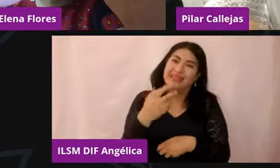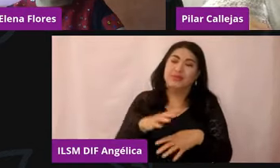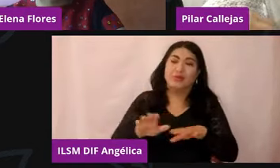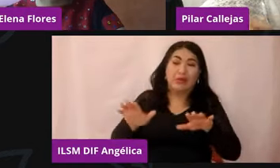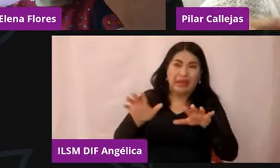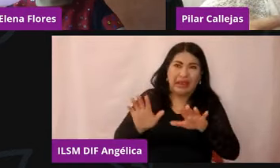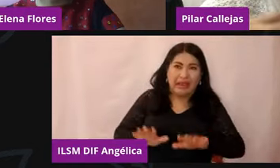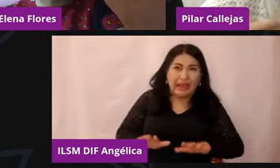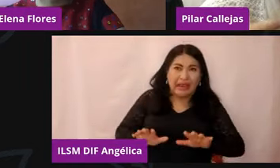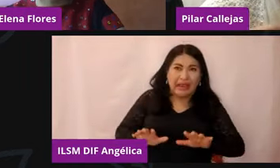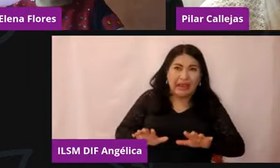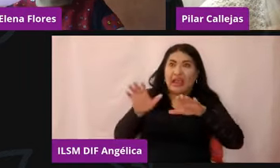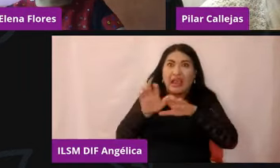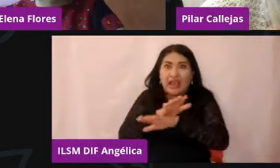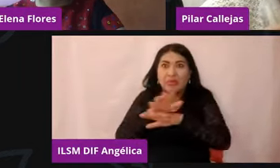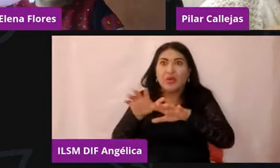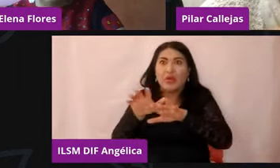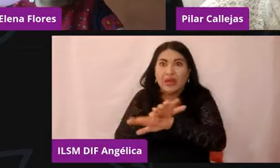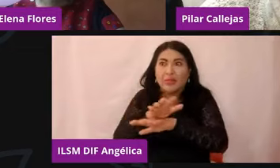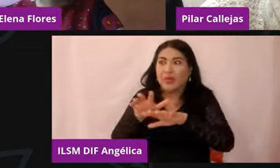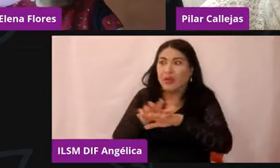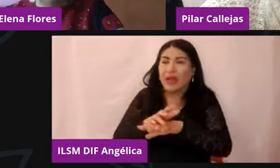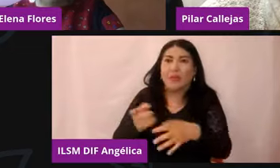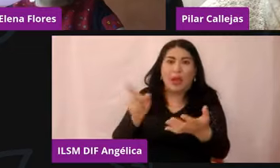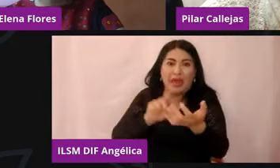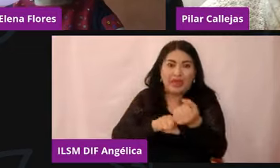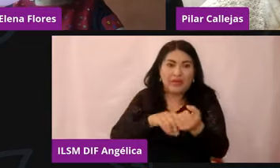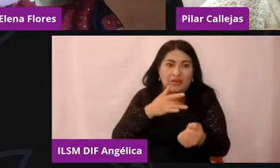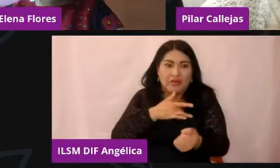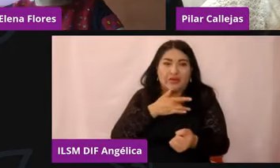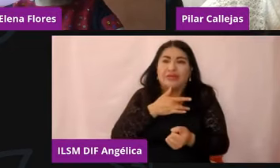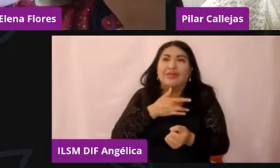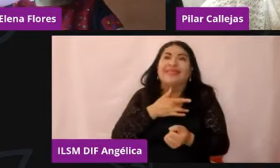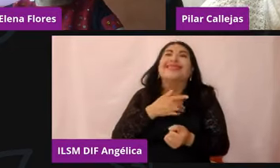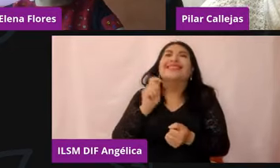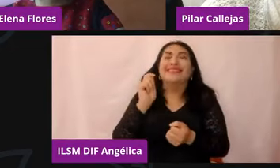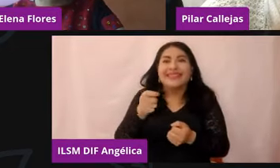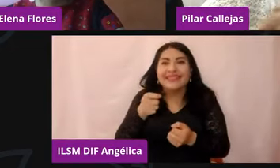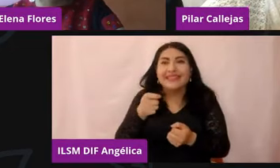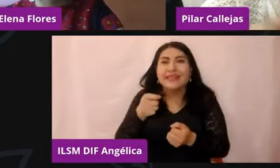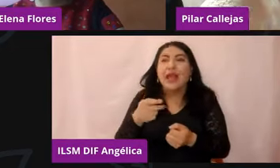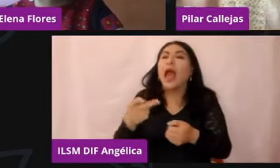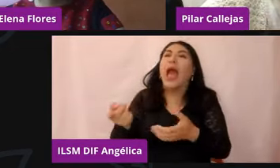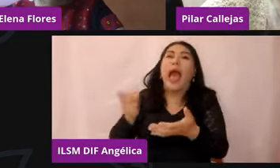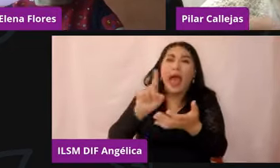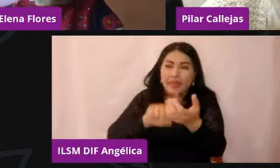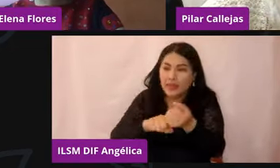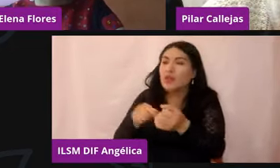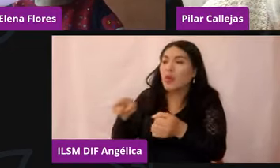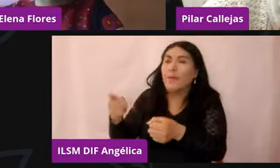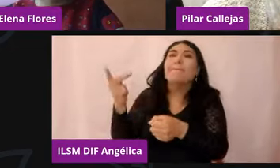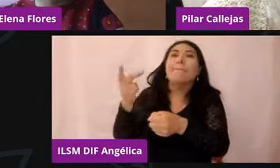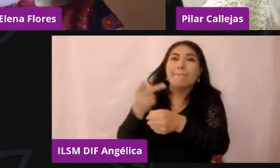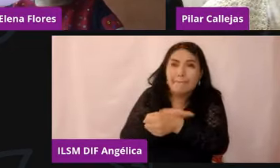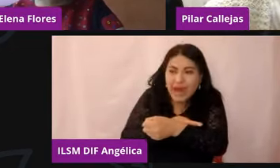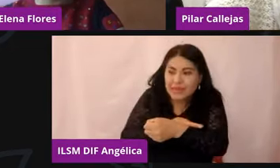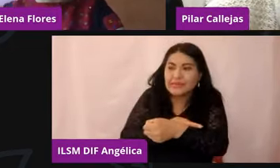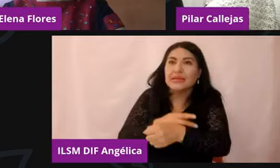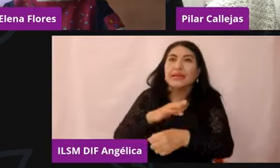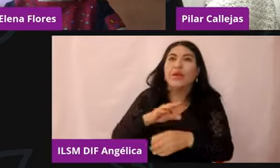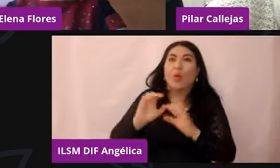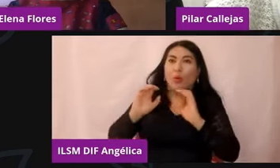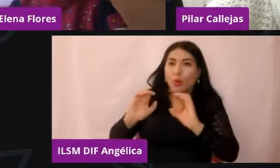un cambio de sensaciones internas, seguramente algo está pasando, ¿no? Puede ser muy variado, muy, muy variado.